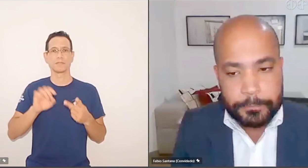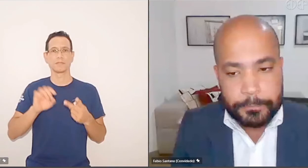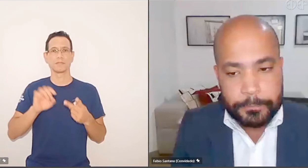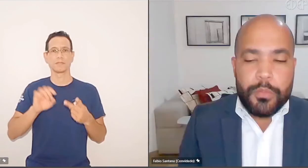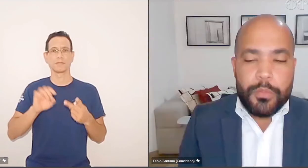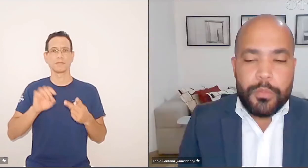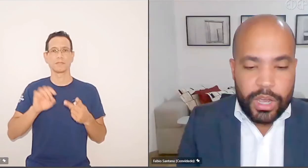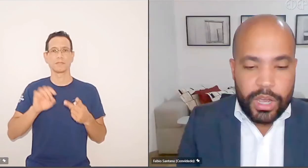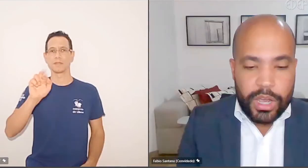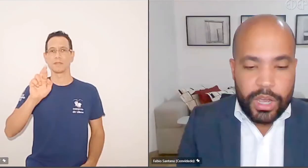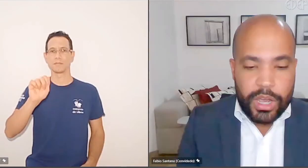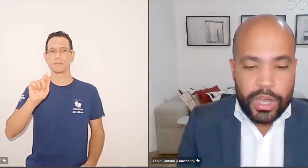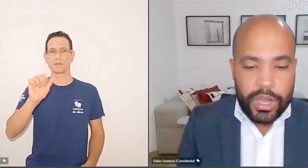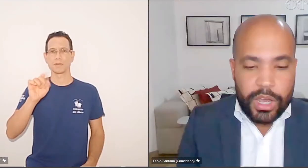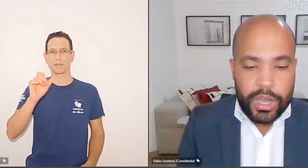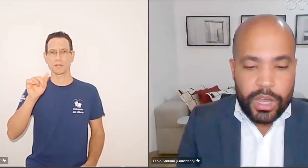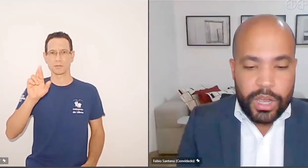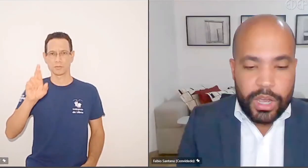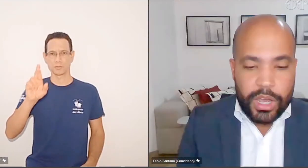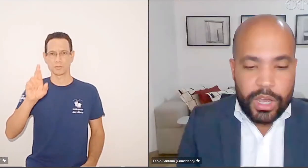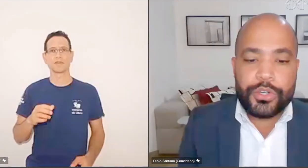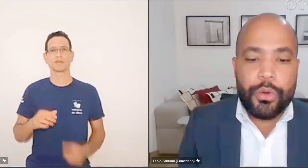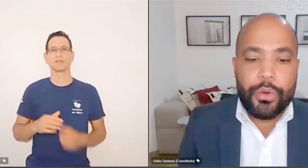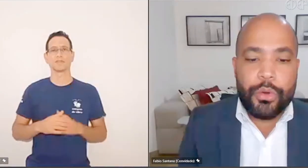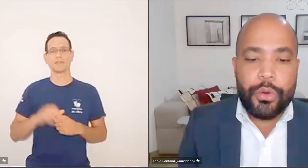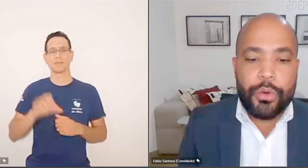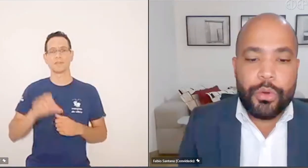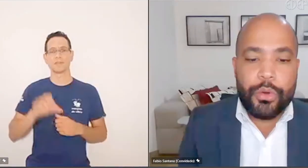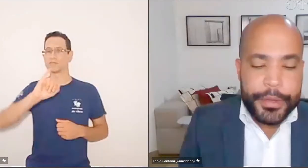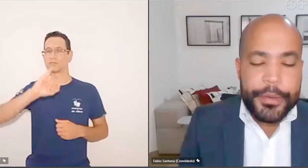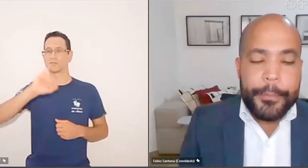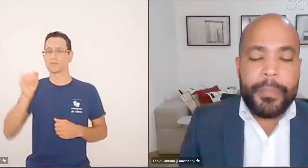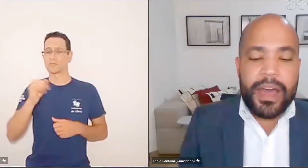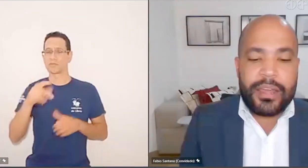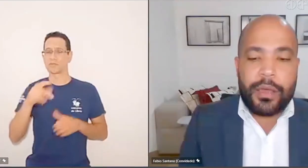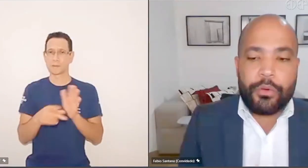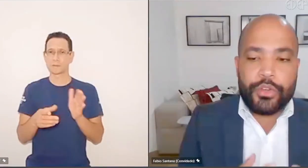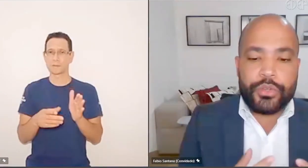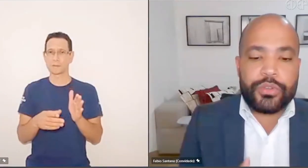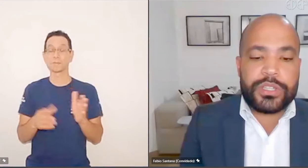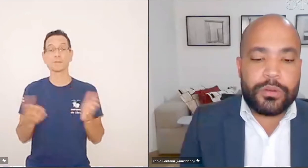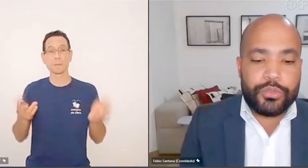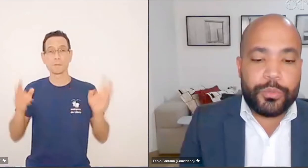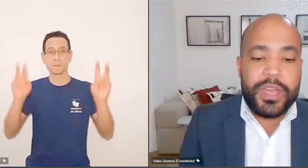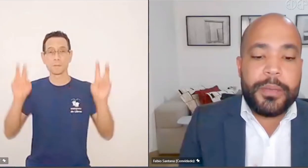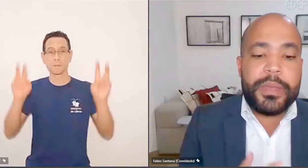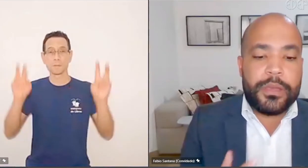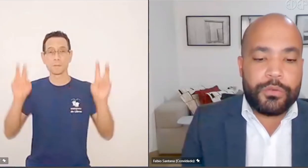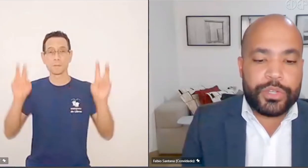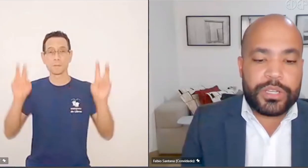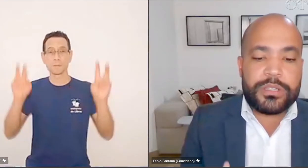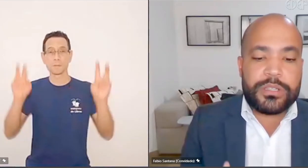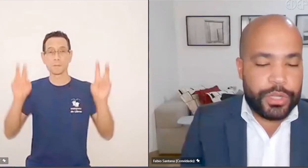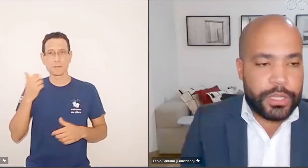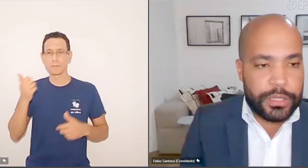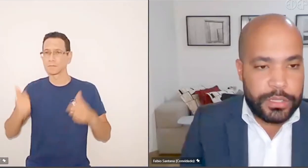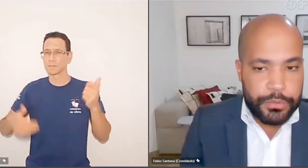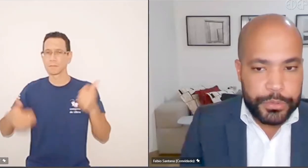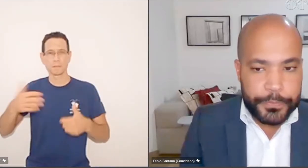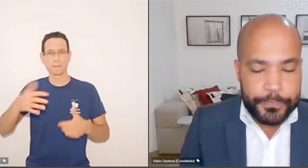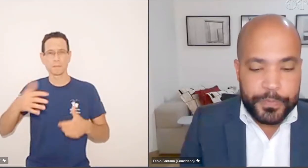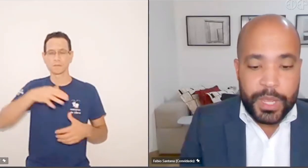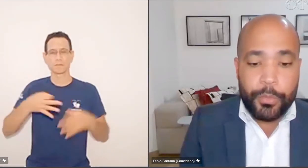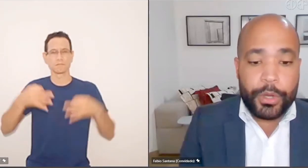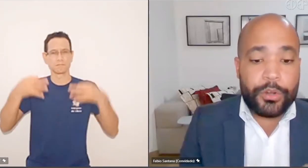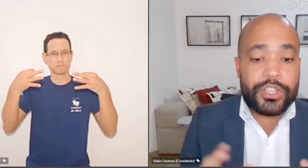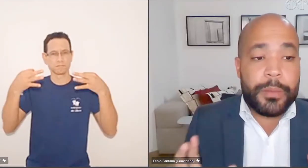Então, nós precisamos trazer esses contornos para a construção de uma hermenêutica segura de um